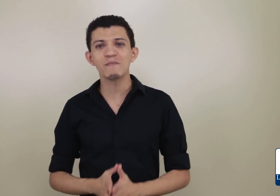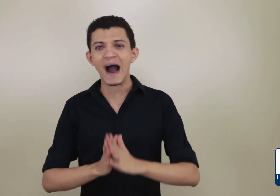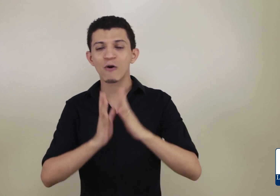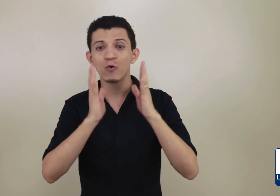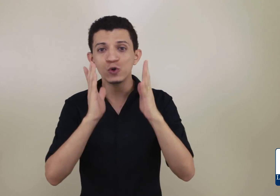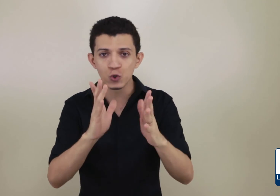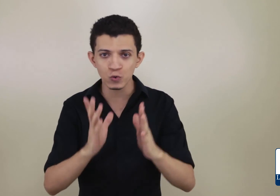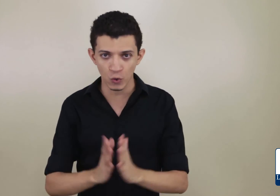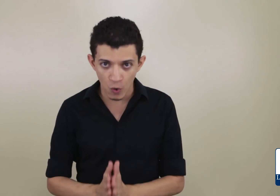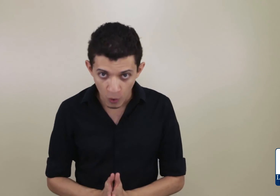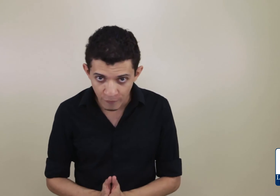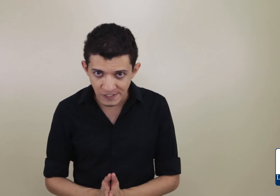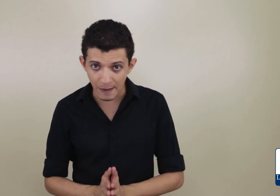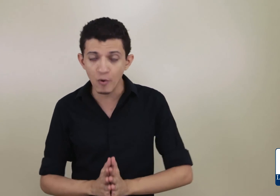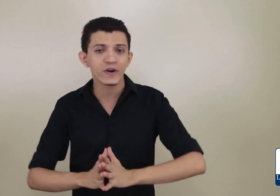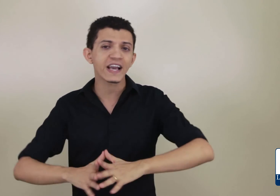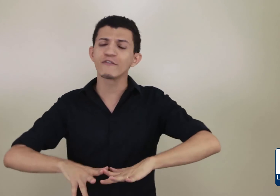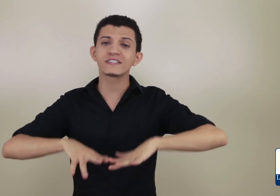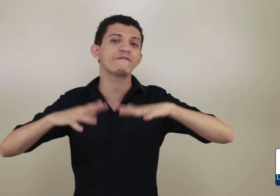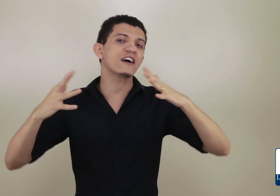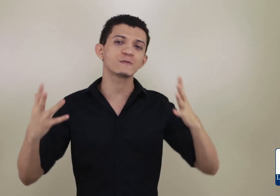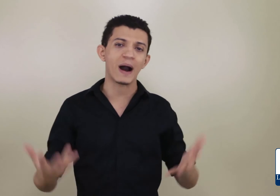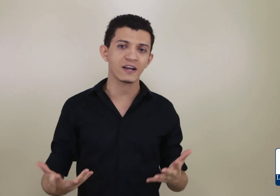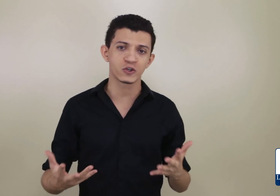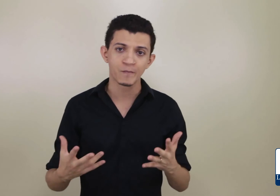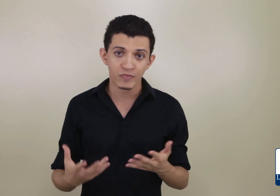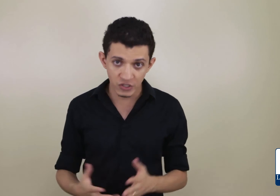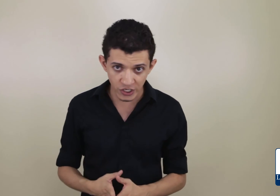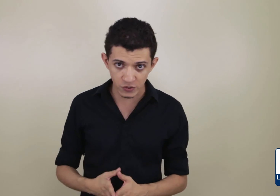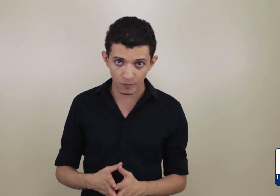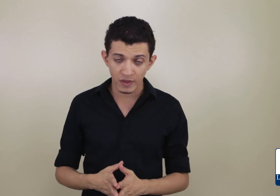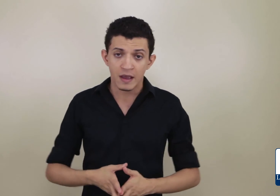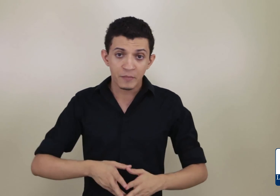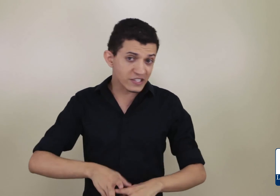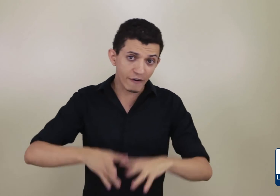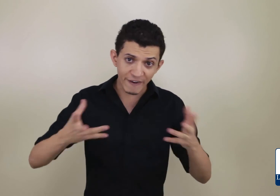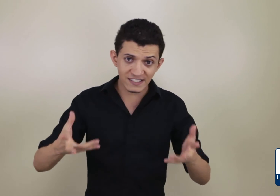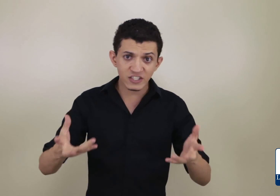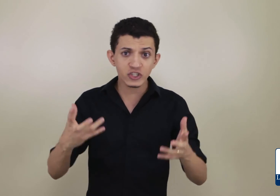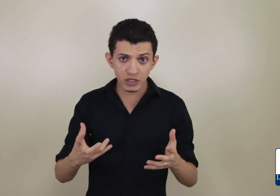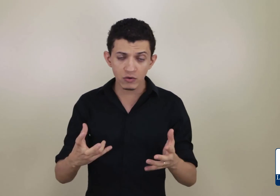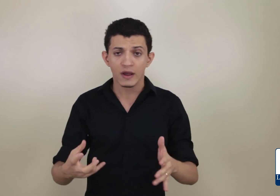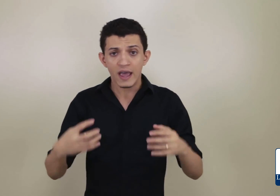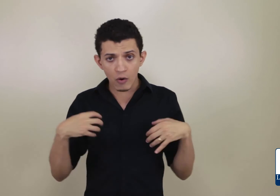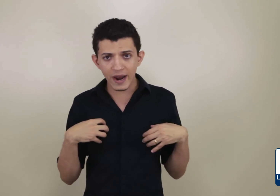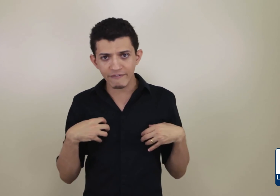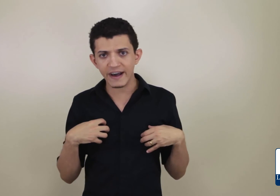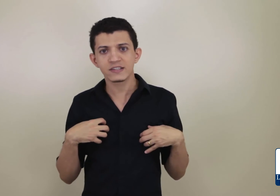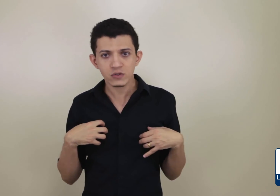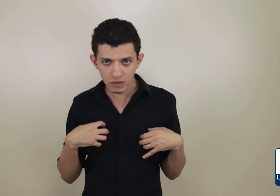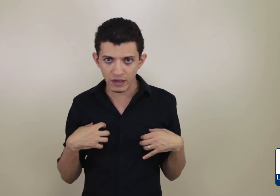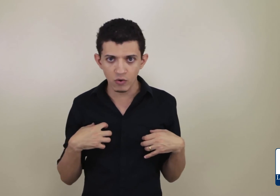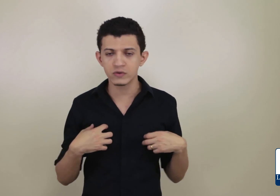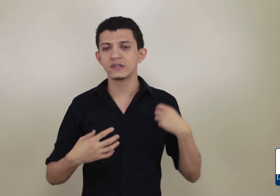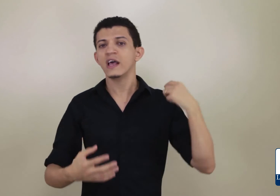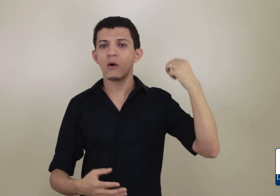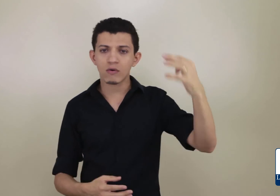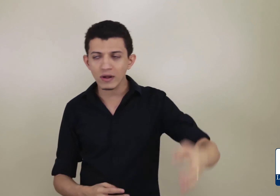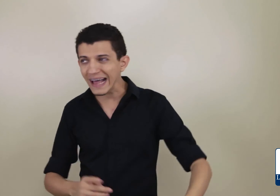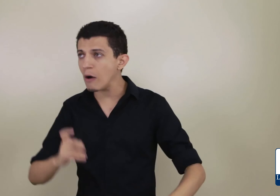marco junto com você. Por que você faz parte disso? Porque só faz sentido eu gravar esses conteúdos, eu acordar,